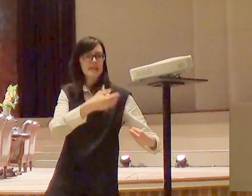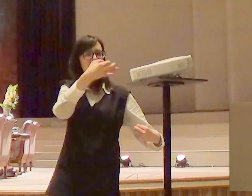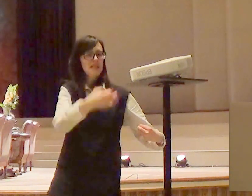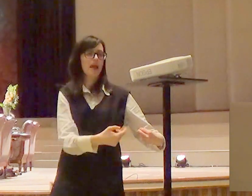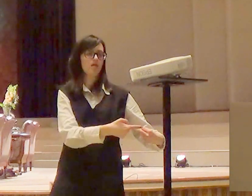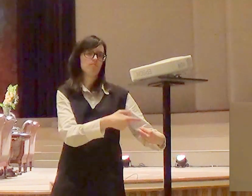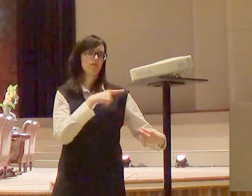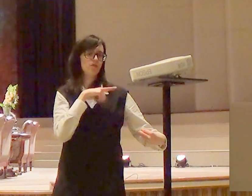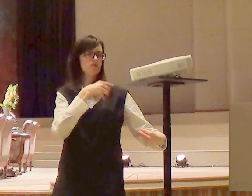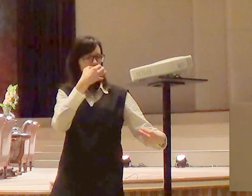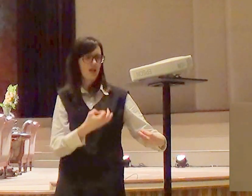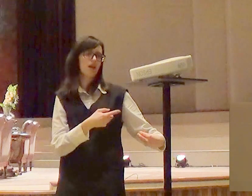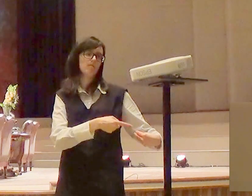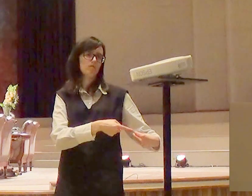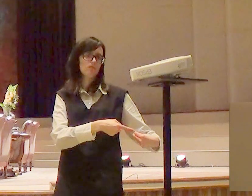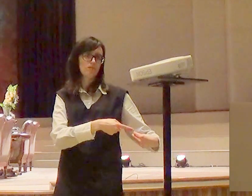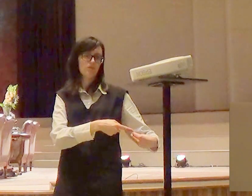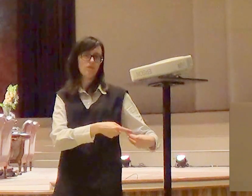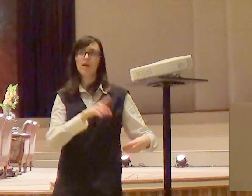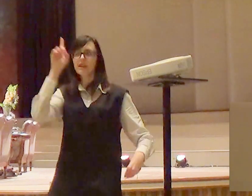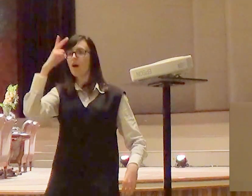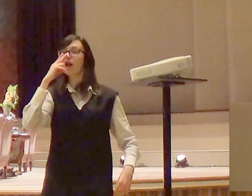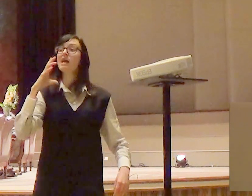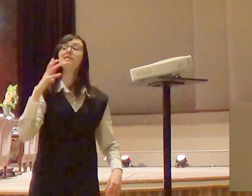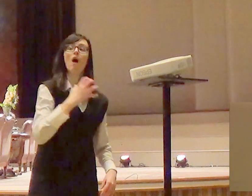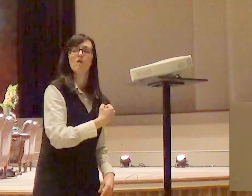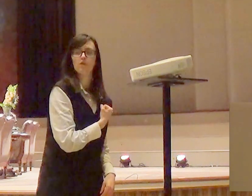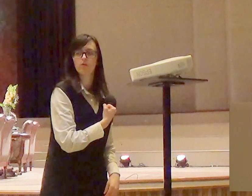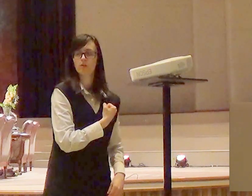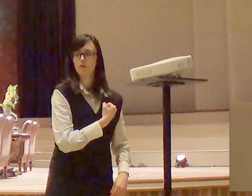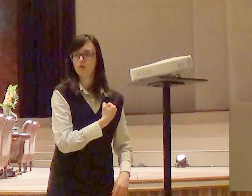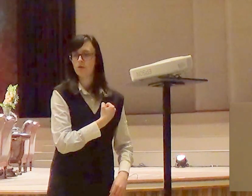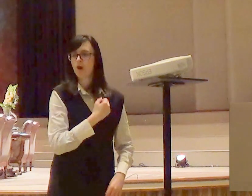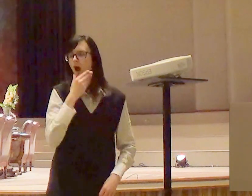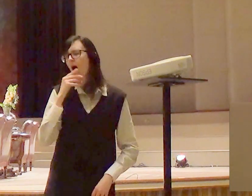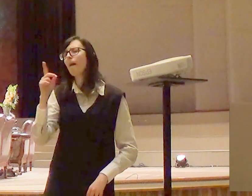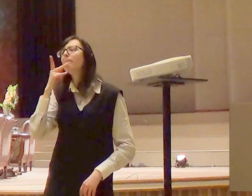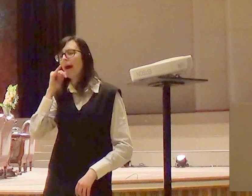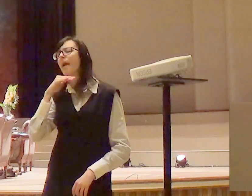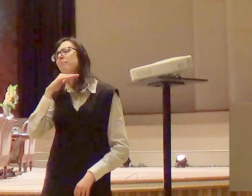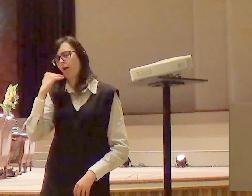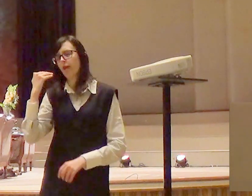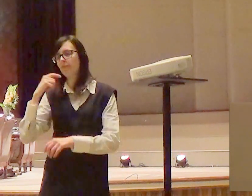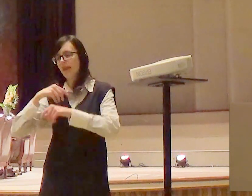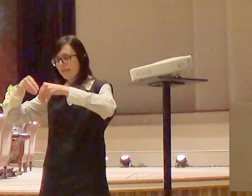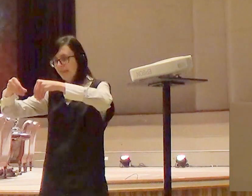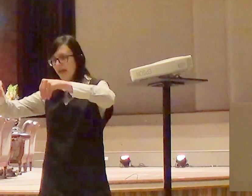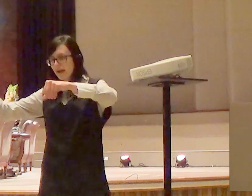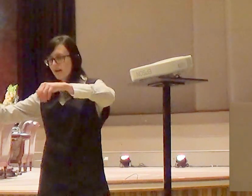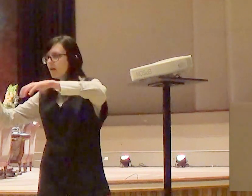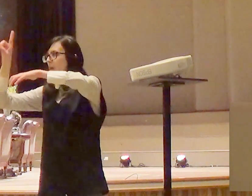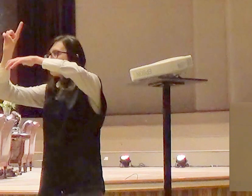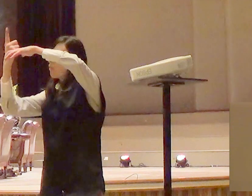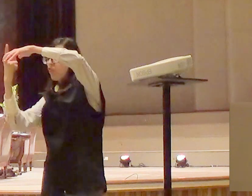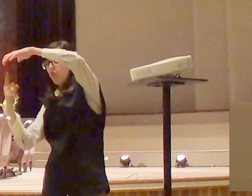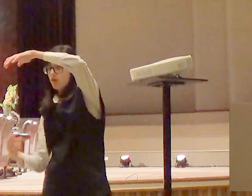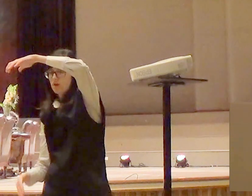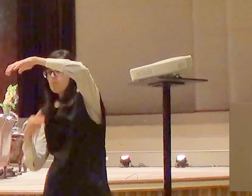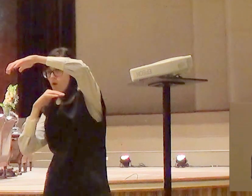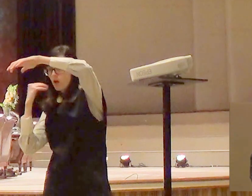que iria acontecer de terrível eles estavam dizendo nós filhos de corá reconhecemos a bondade de Deus sobre a nossa vida